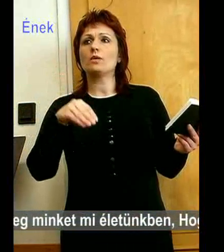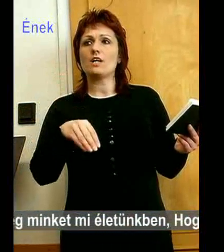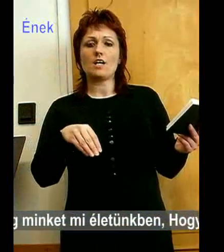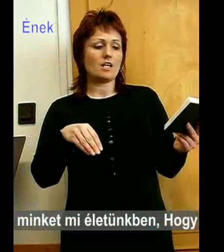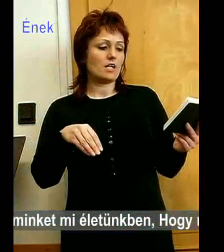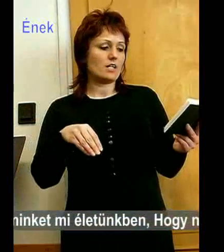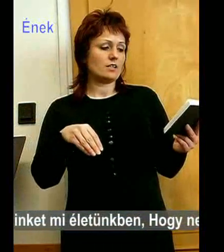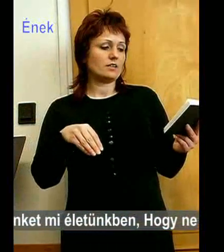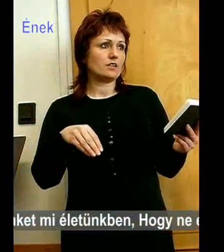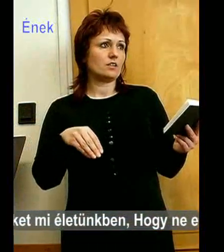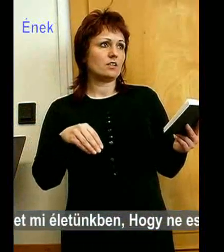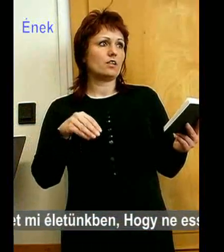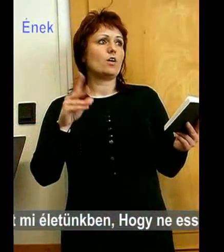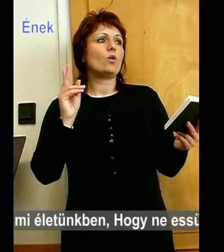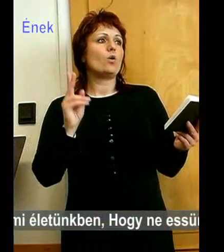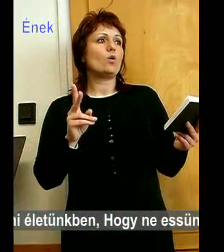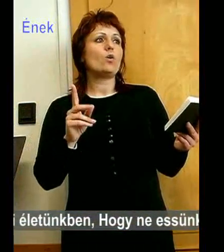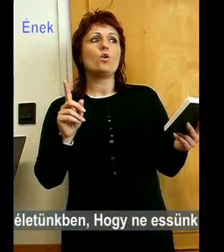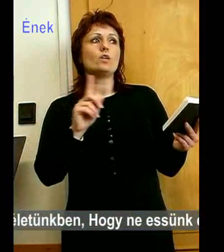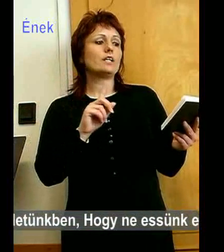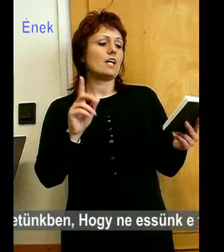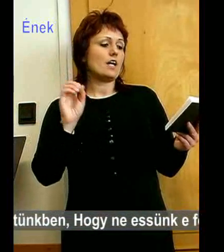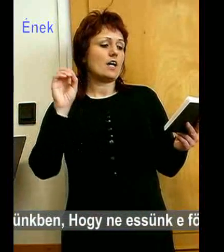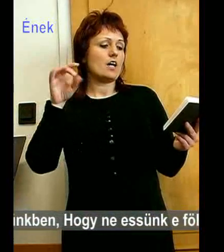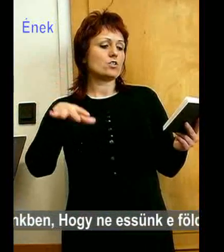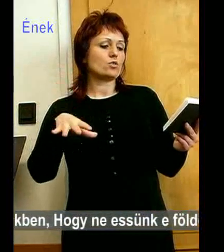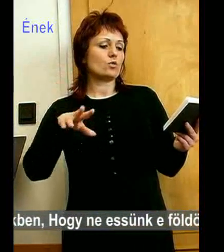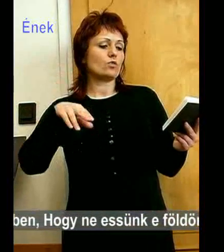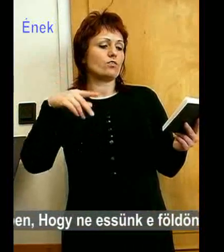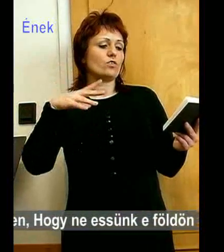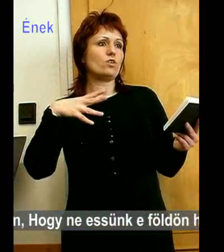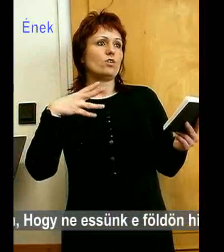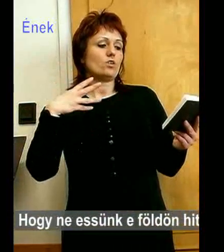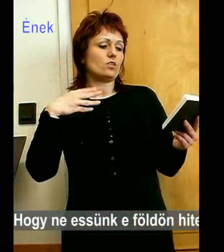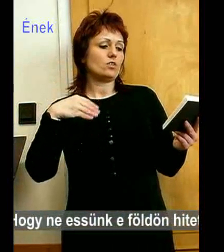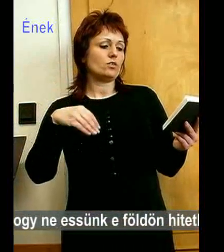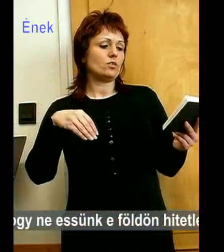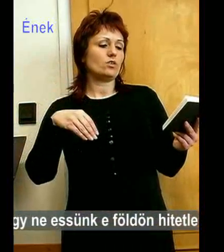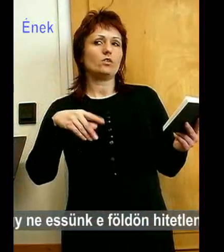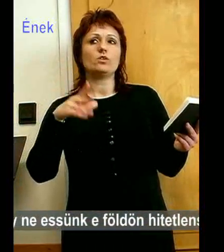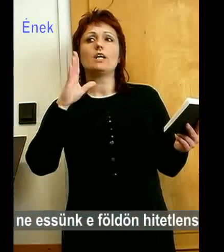Életünkben, hogy ne esünk elbördönt,